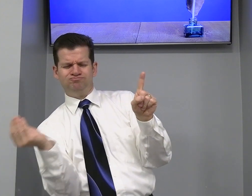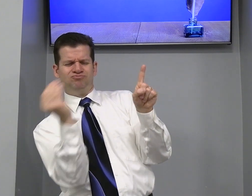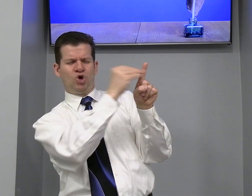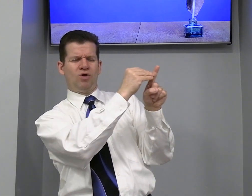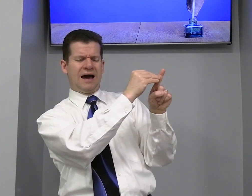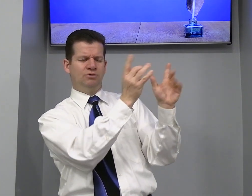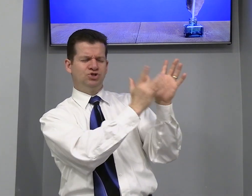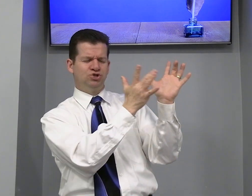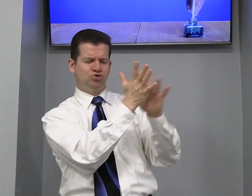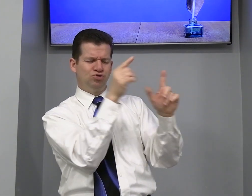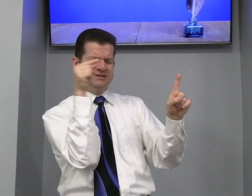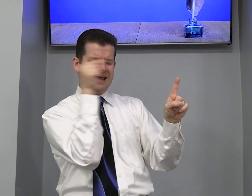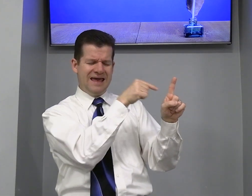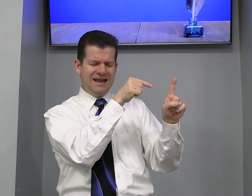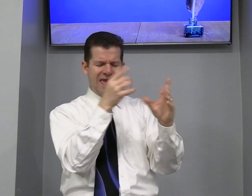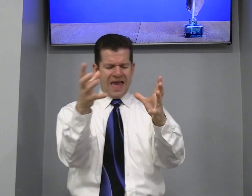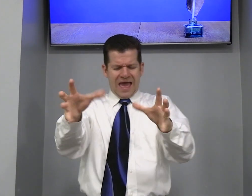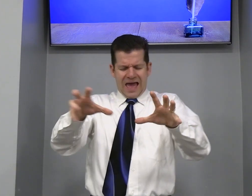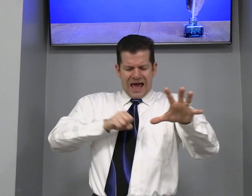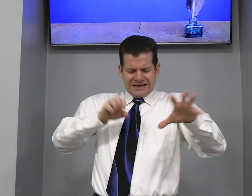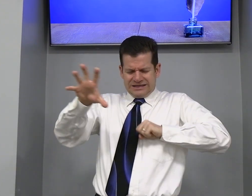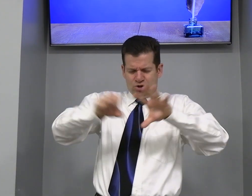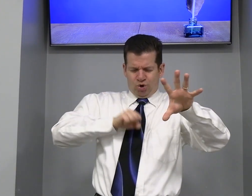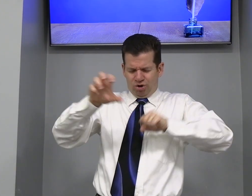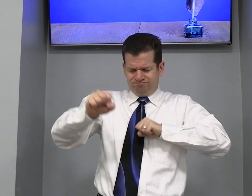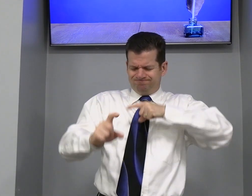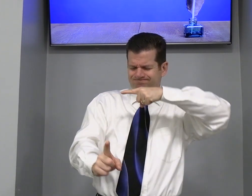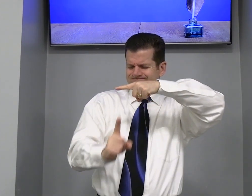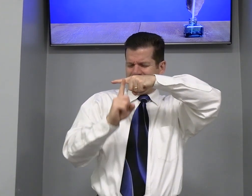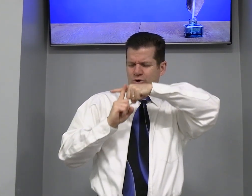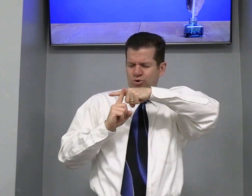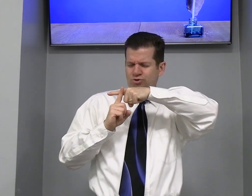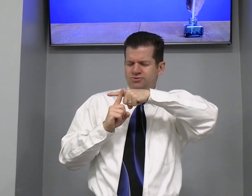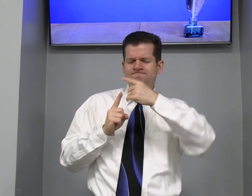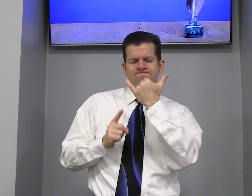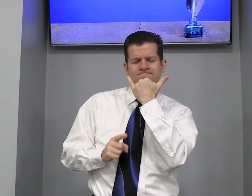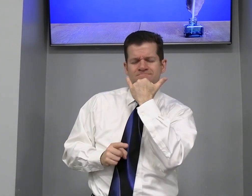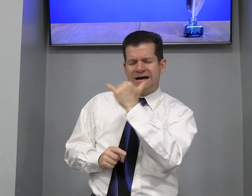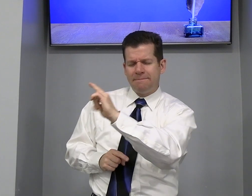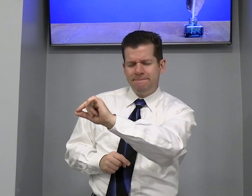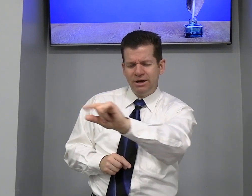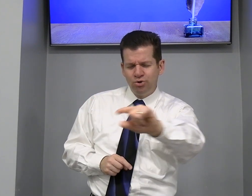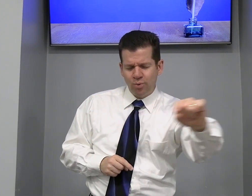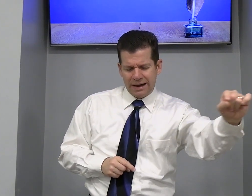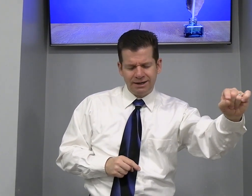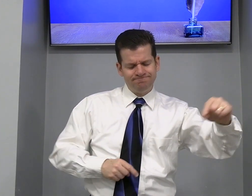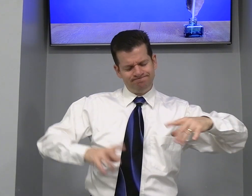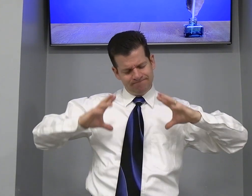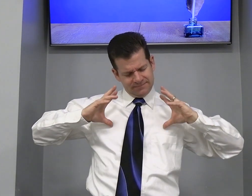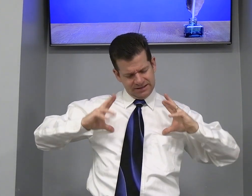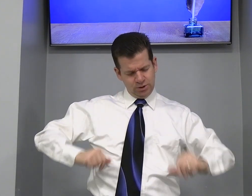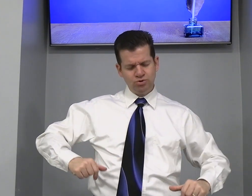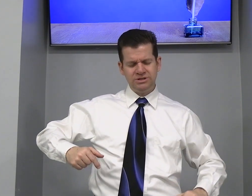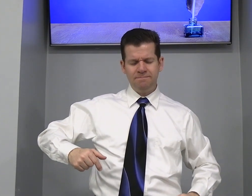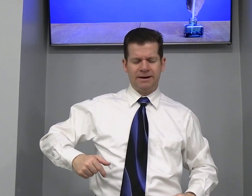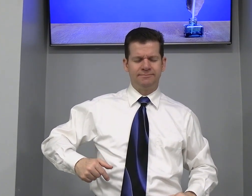Foi colocado Jesus Ele Aceitou Na cruz Para perdoar E nos limpar